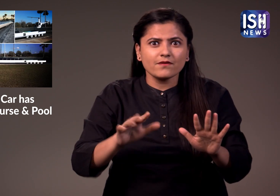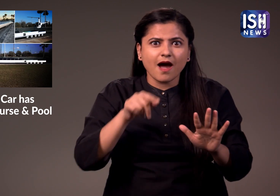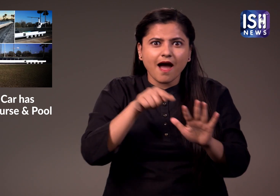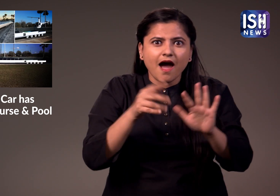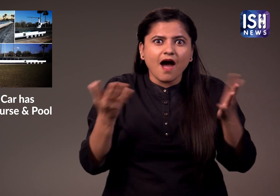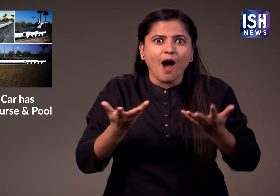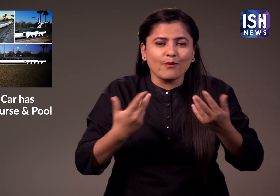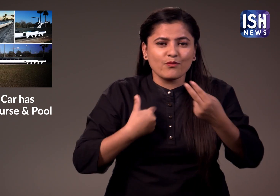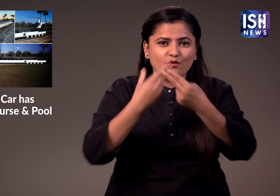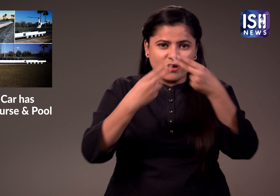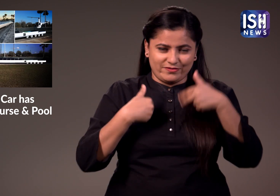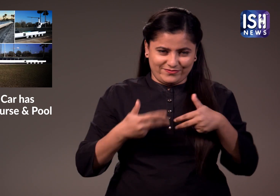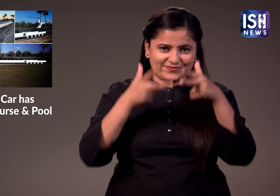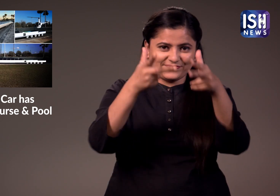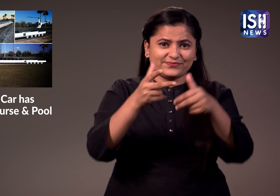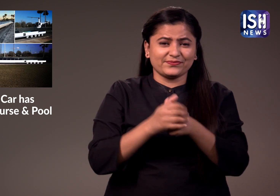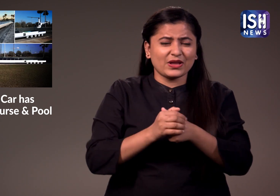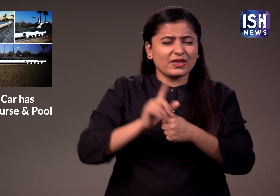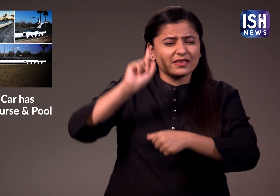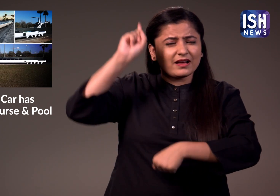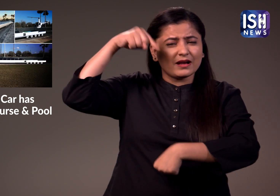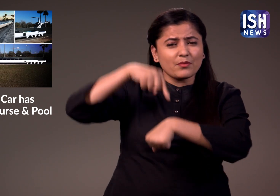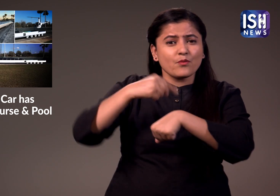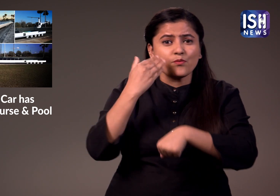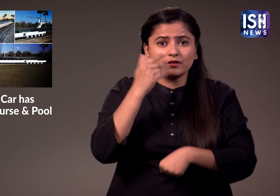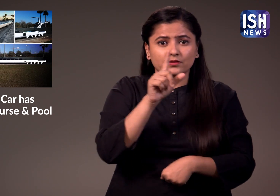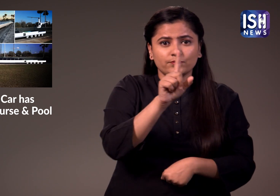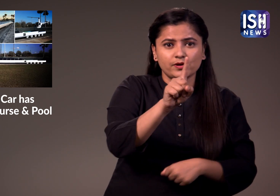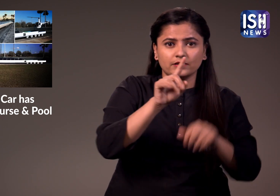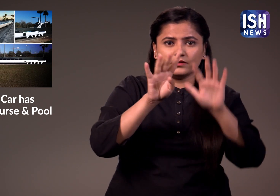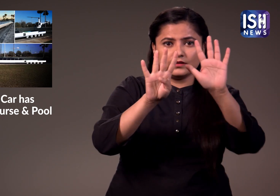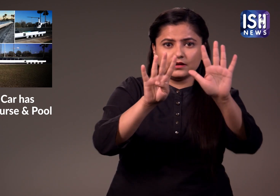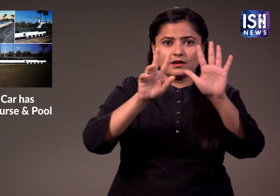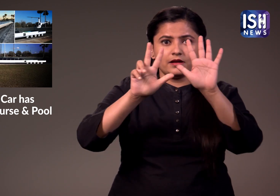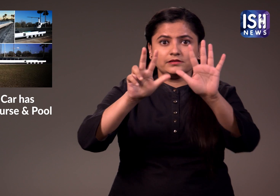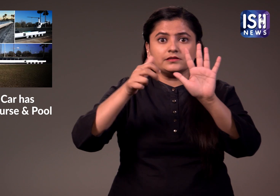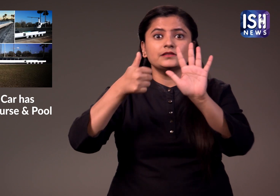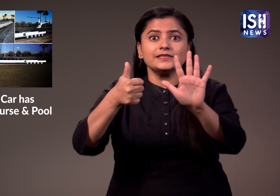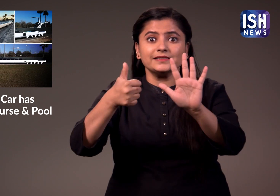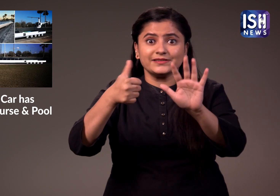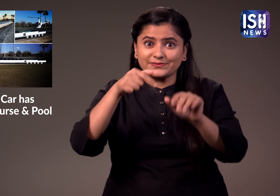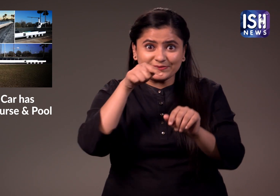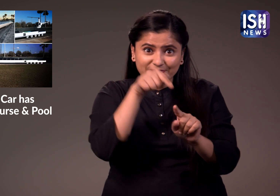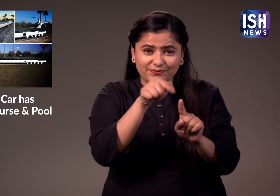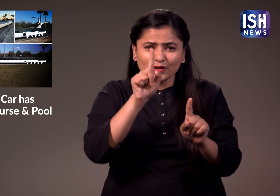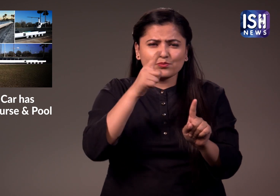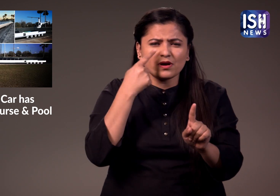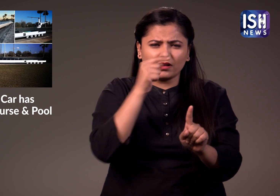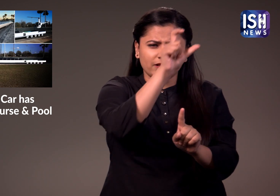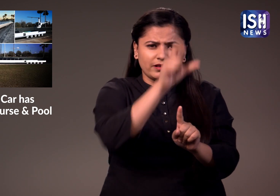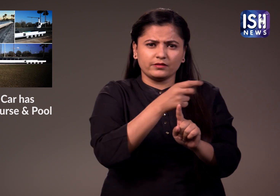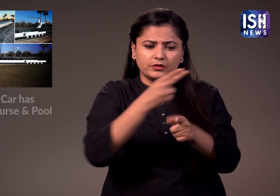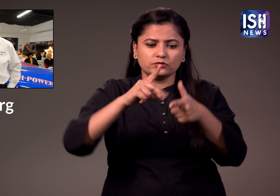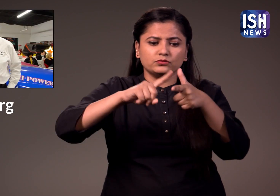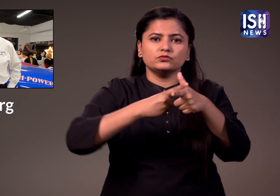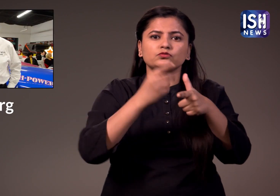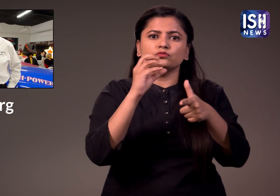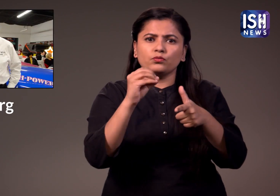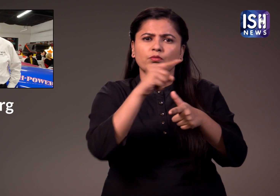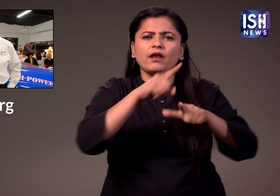मैं आपको बताती हूँ 1986 में कालिफोनिया में जे ओर्बर्ग नाम के एक गाड़ी